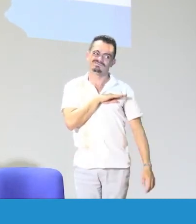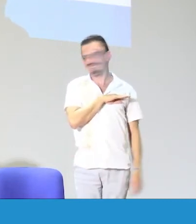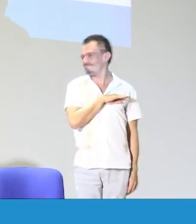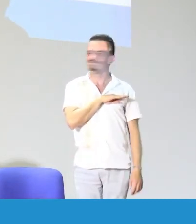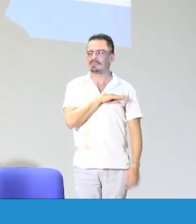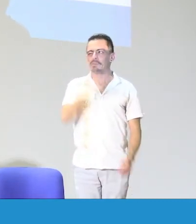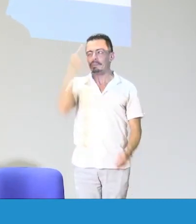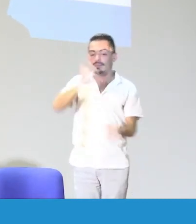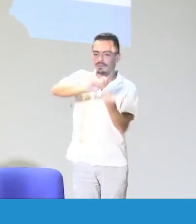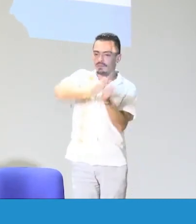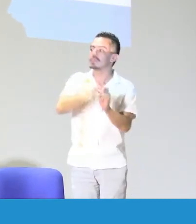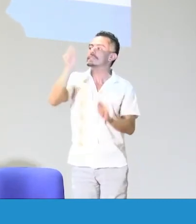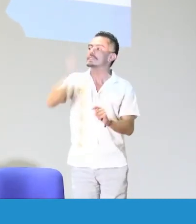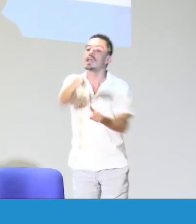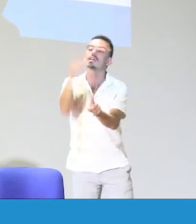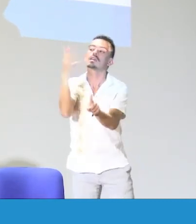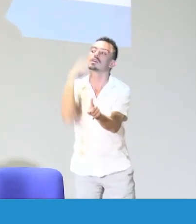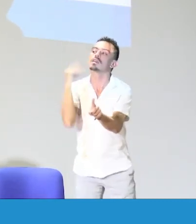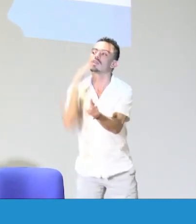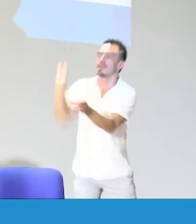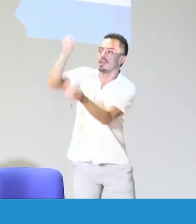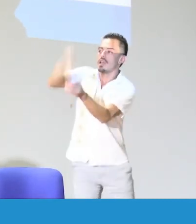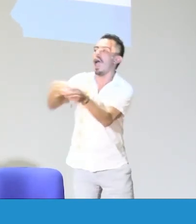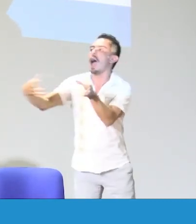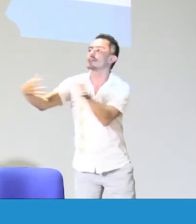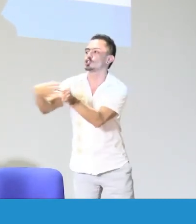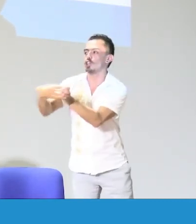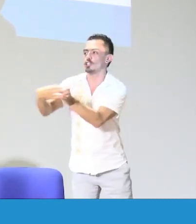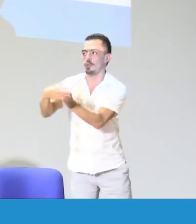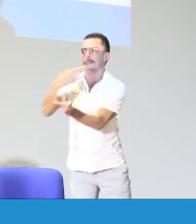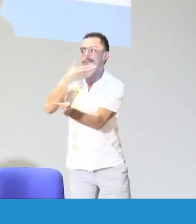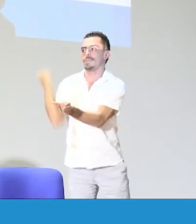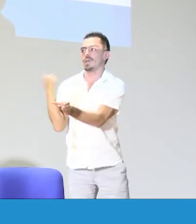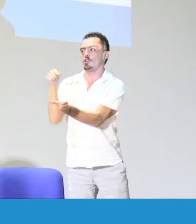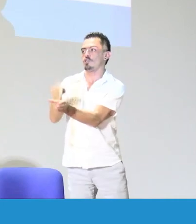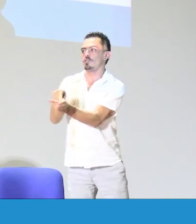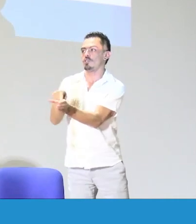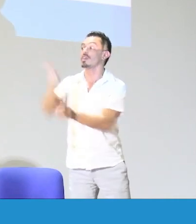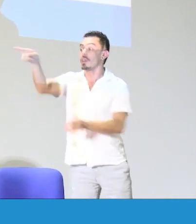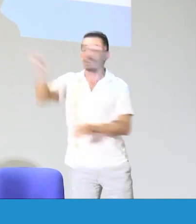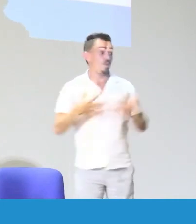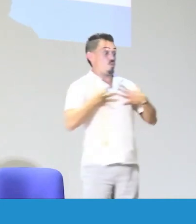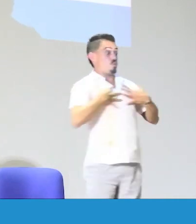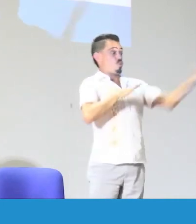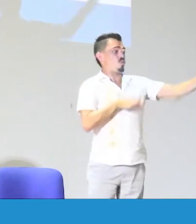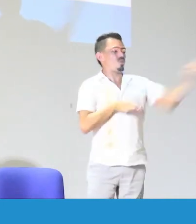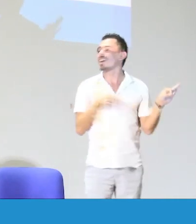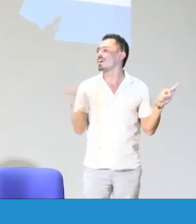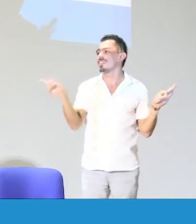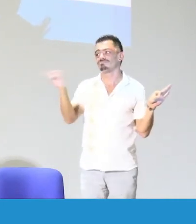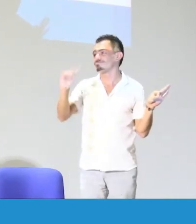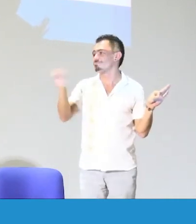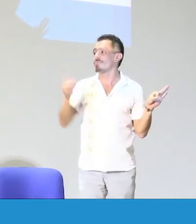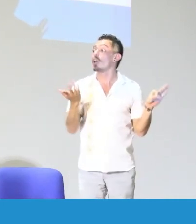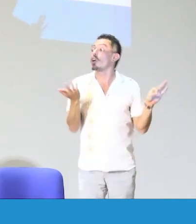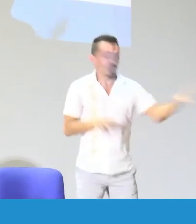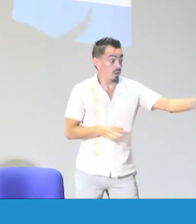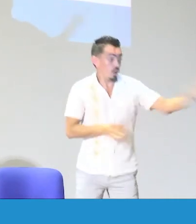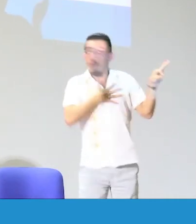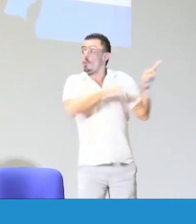se ajuste, se ajuste y que de repente exija algo un poco adicional a simplemente que sea un bachiller, ¿sí?